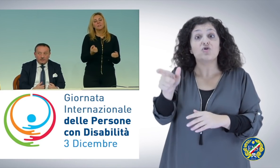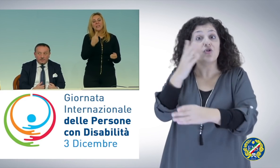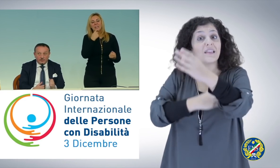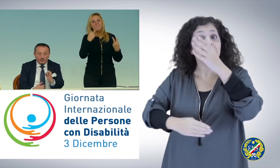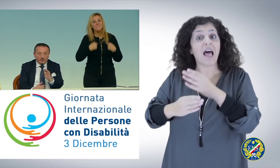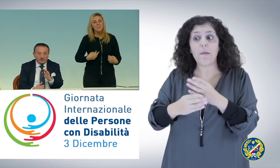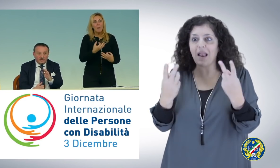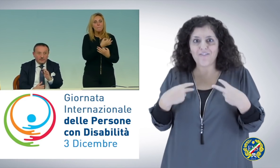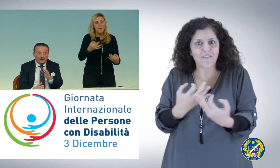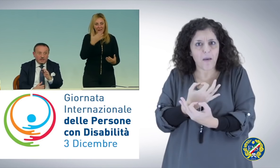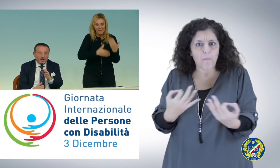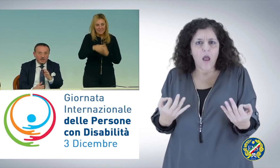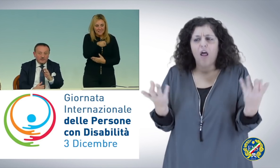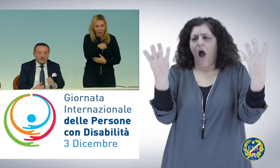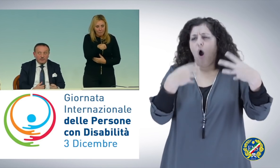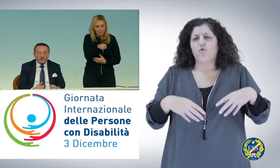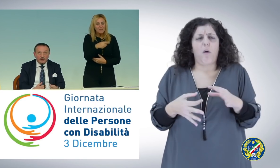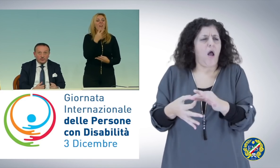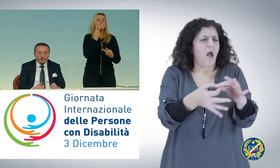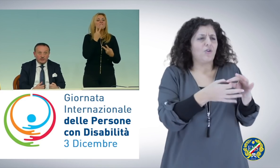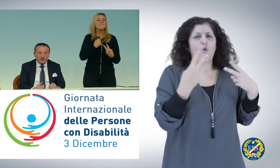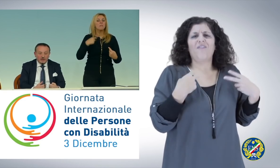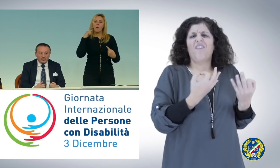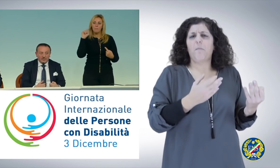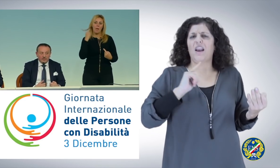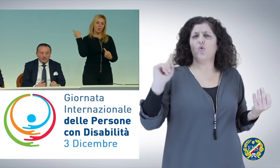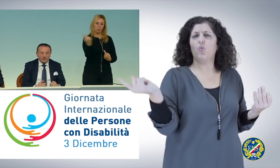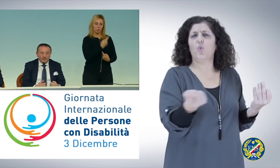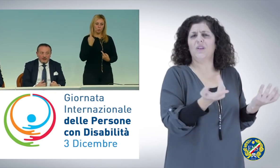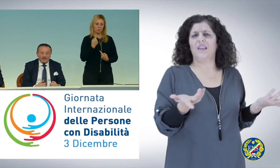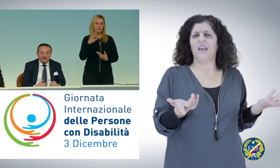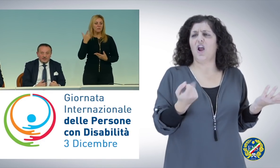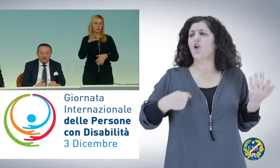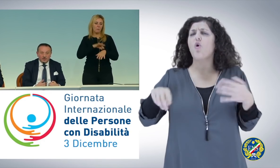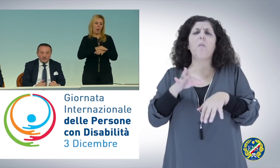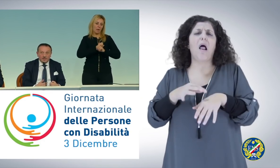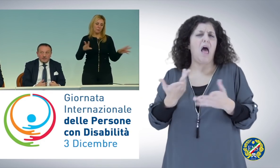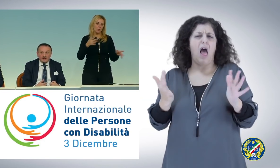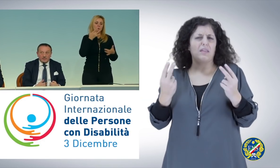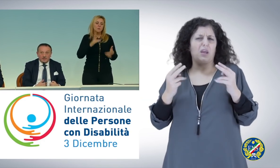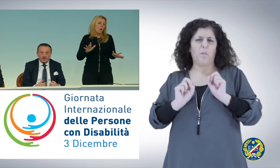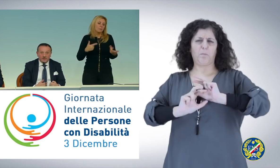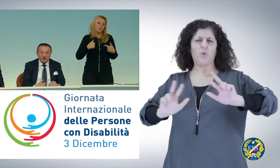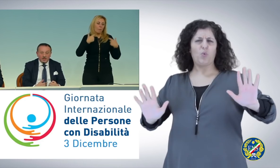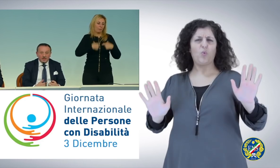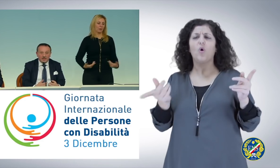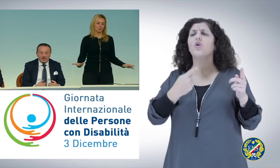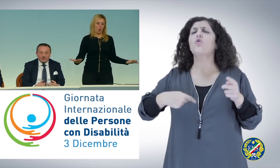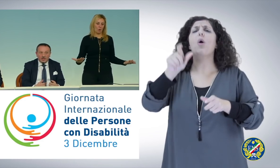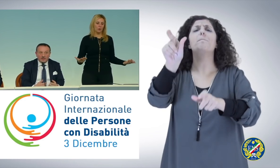una persona con disabilità viviamo meglio tutti, non siamo più malati, siamo semplicemente persone in grado di